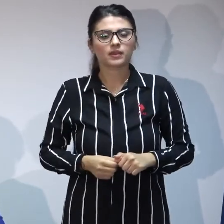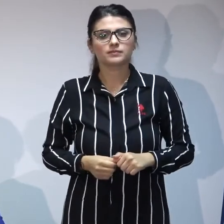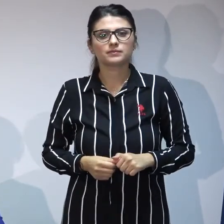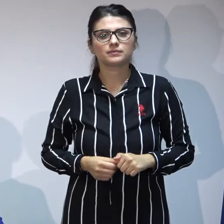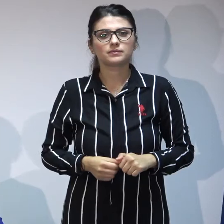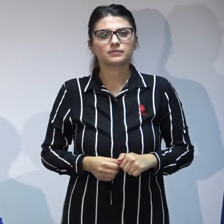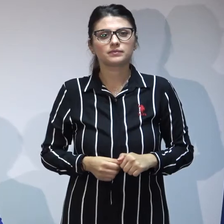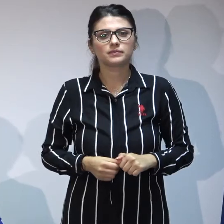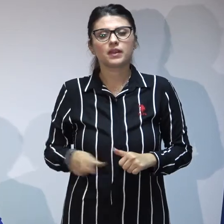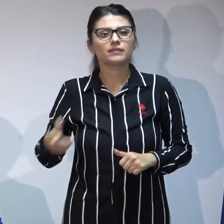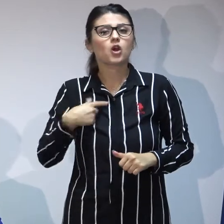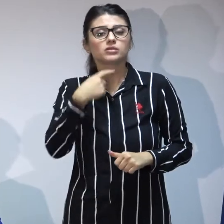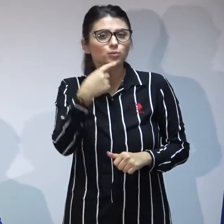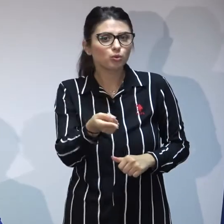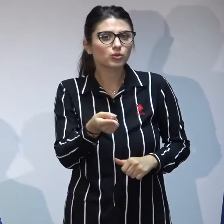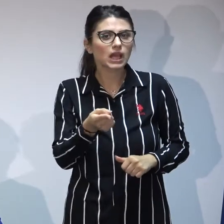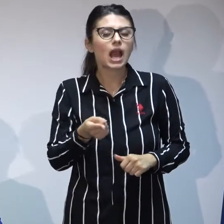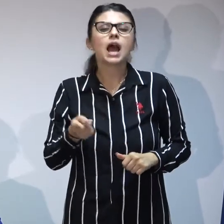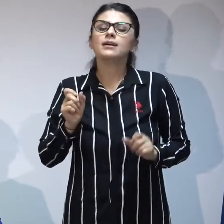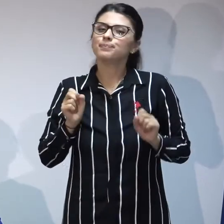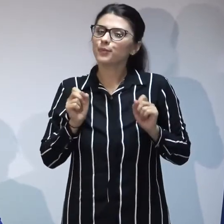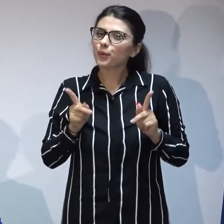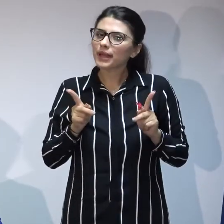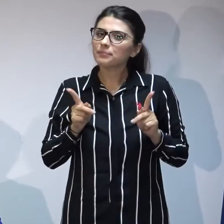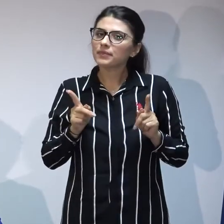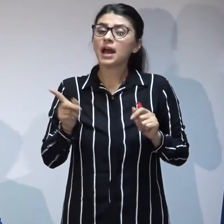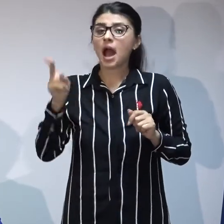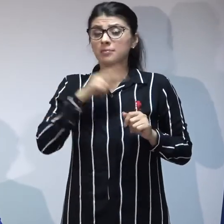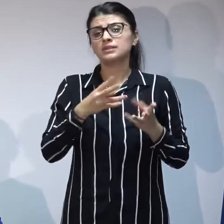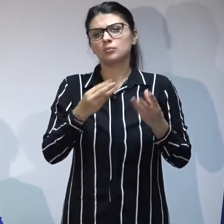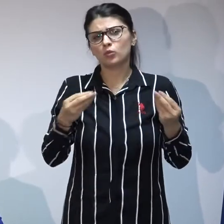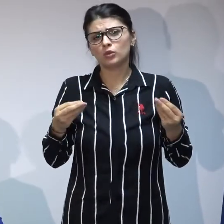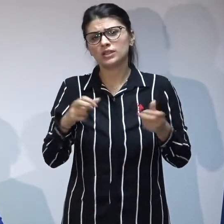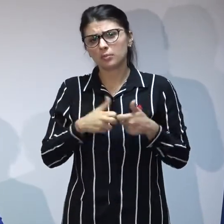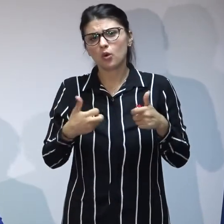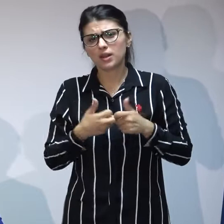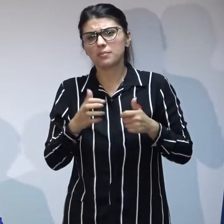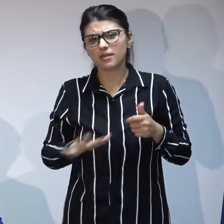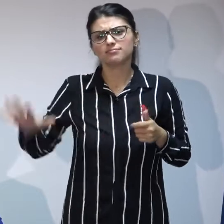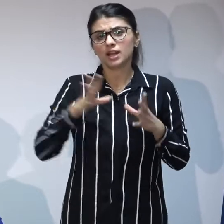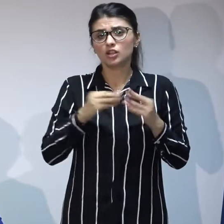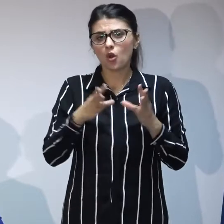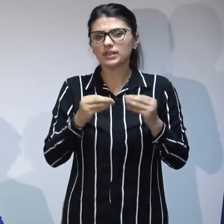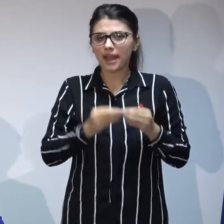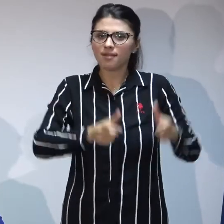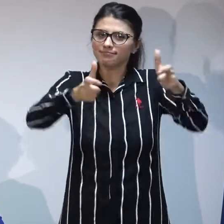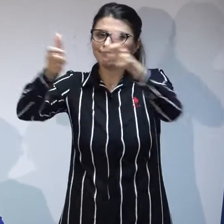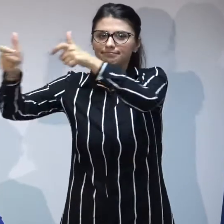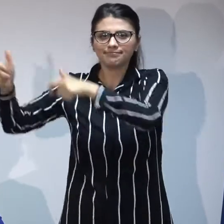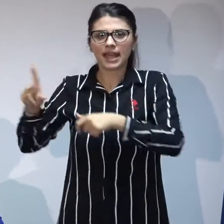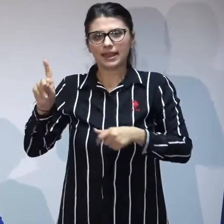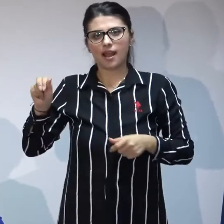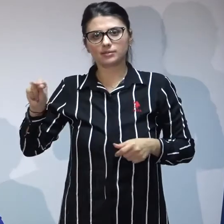înțeleg multitudinea de probleme cu care se confruntă direcțiile dar dincolo de acestea trebuie să